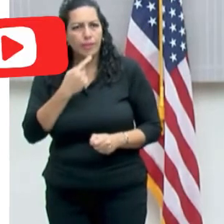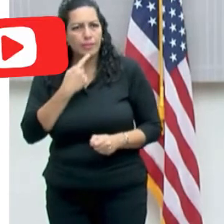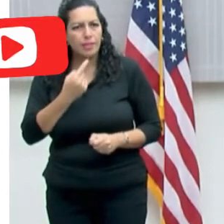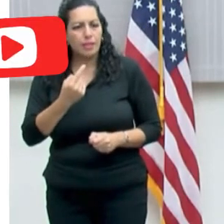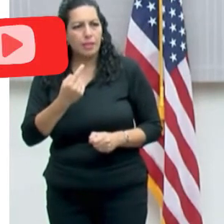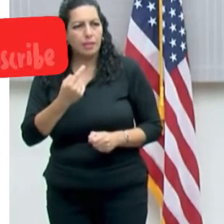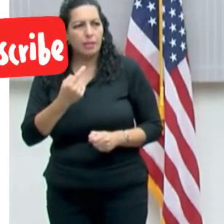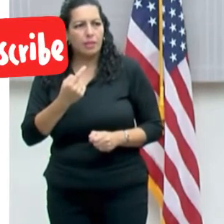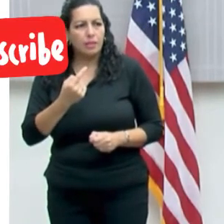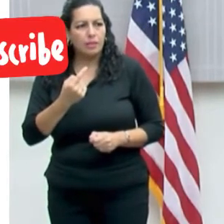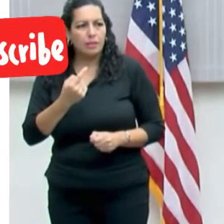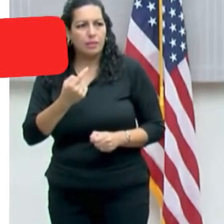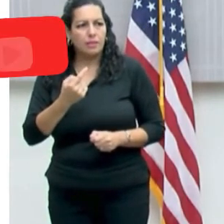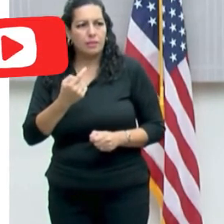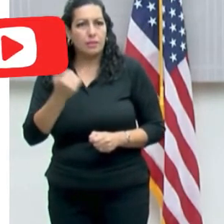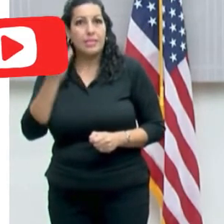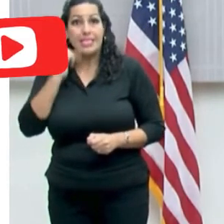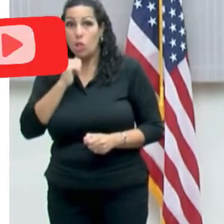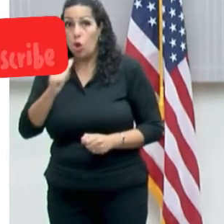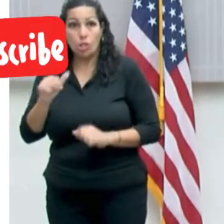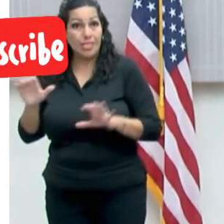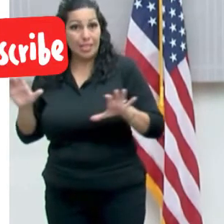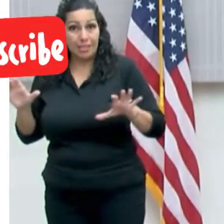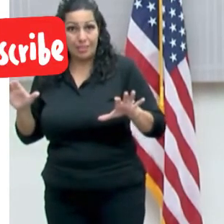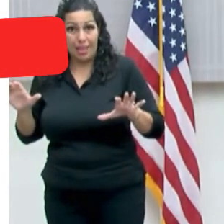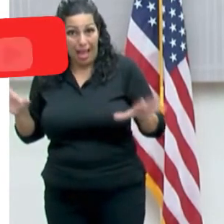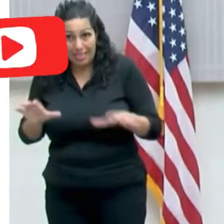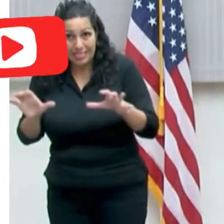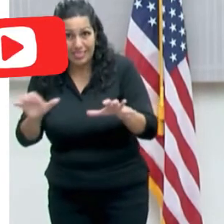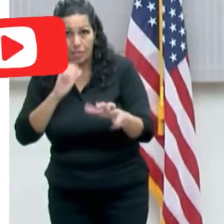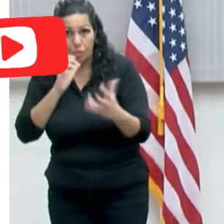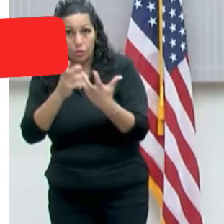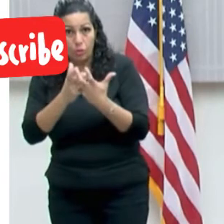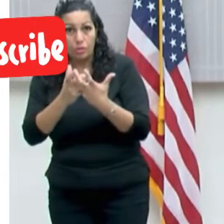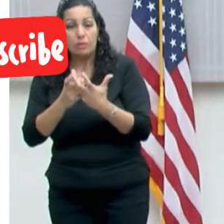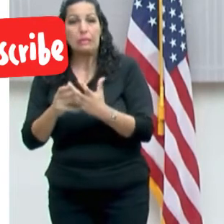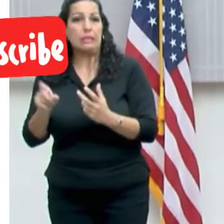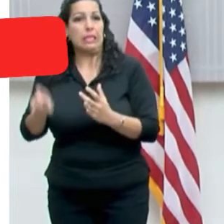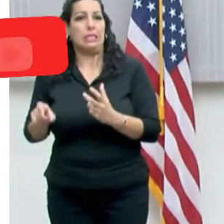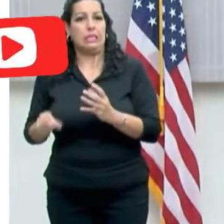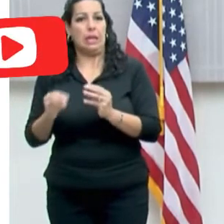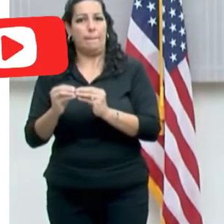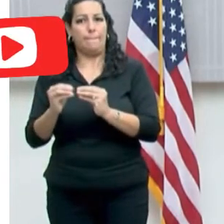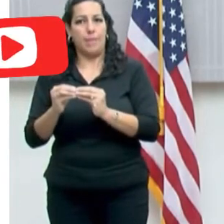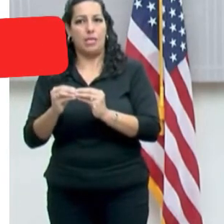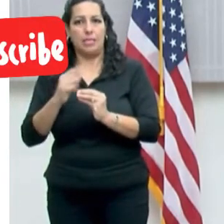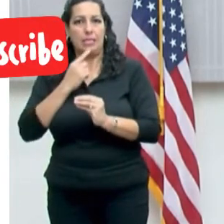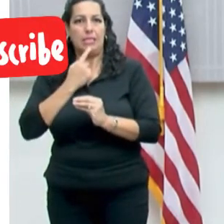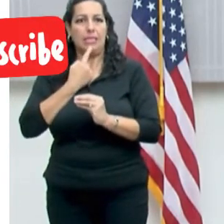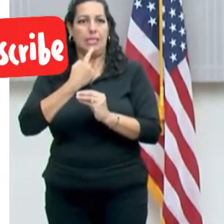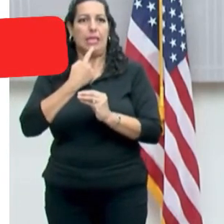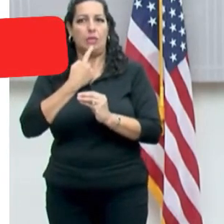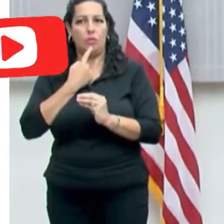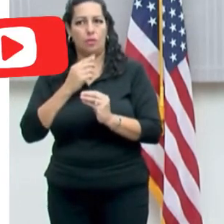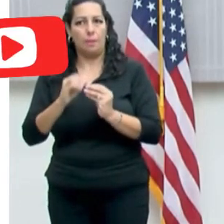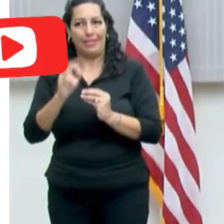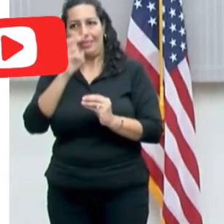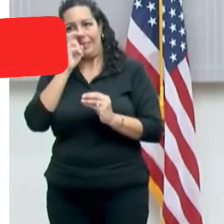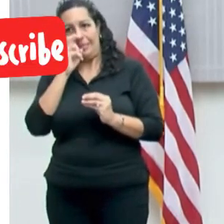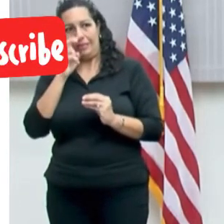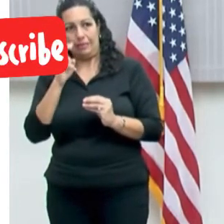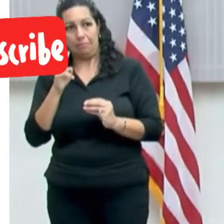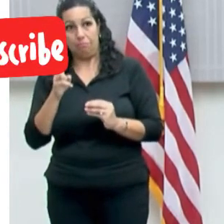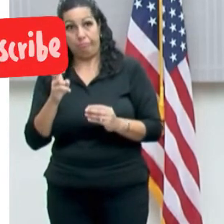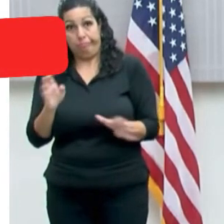la... Si no se cumple nuevamente tendrá que asumir medidas más restrictivas. ¿Quién sabe